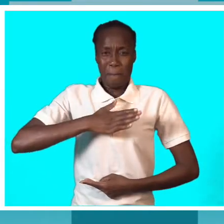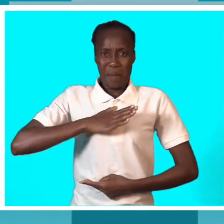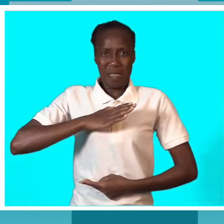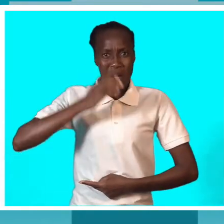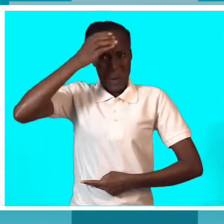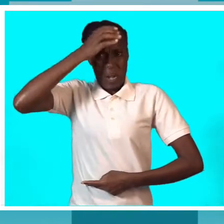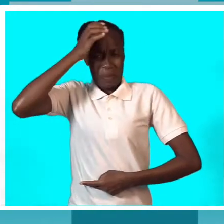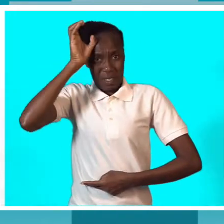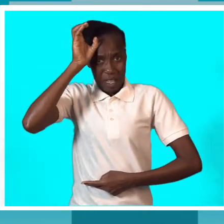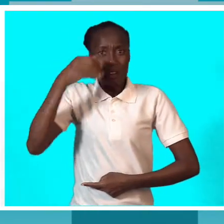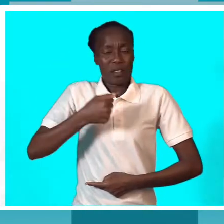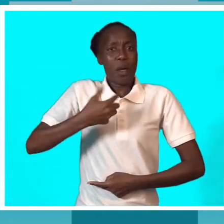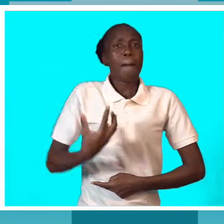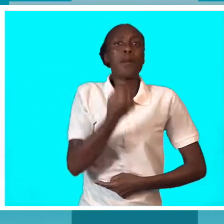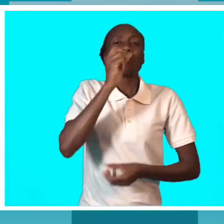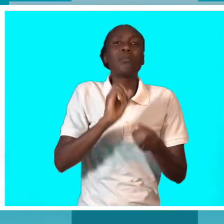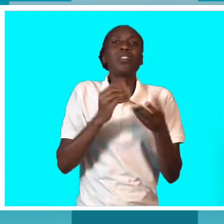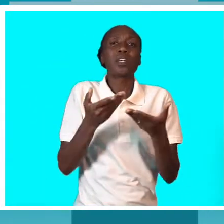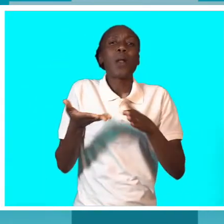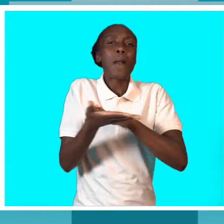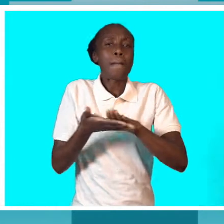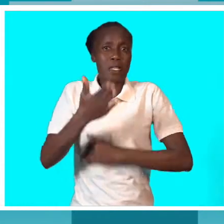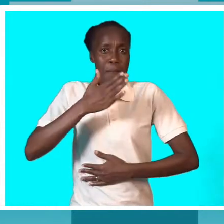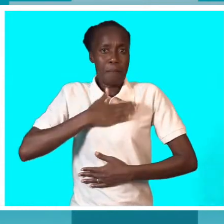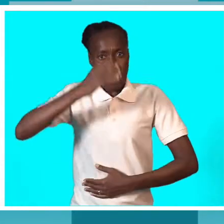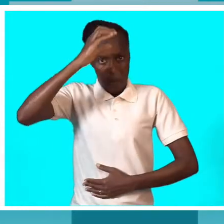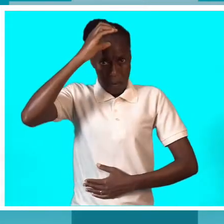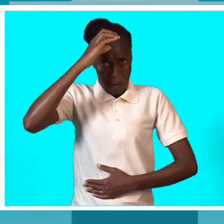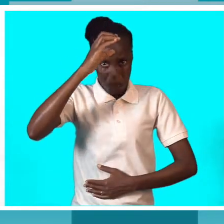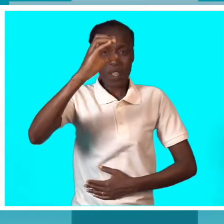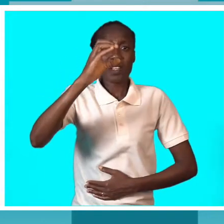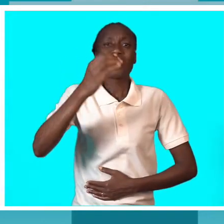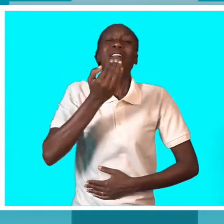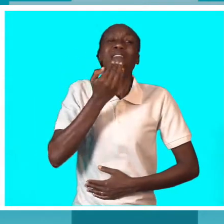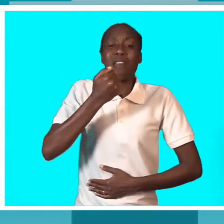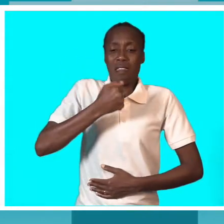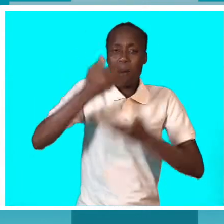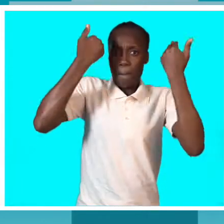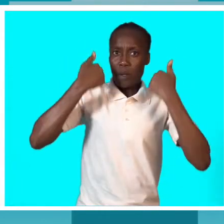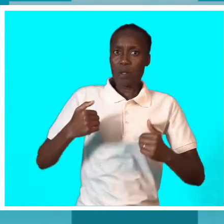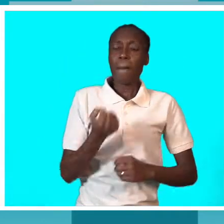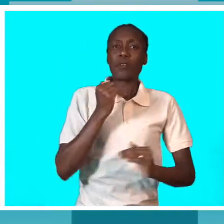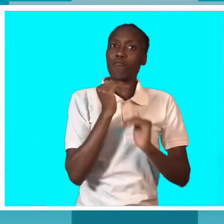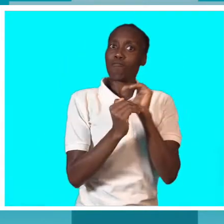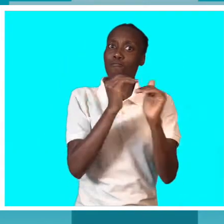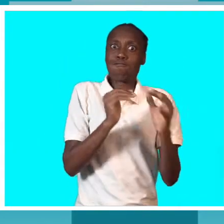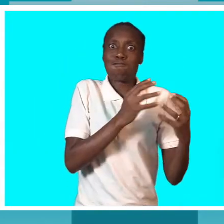nesta minha confiança de quem eu sou, poder desenvolver as ações, independentemente daquilo que a sociedade